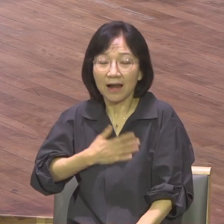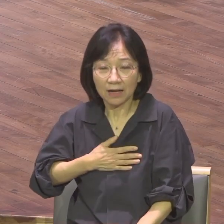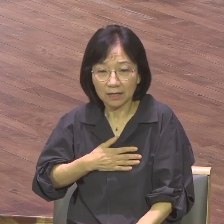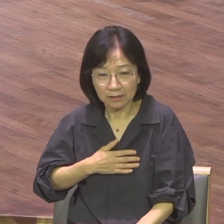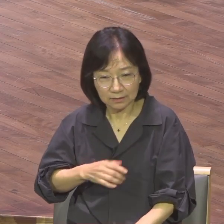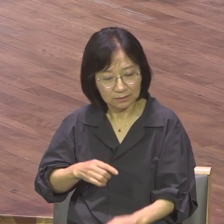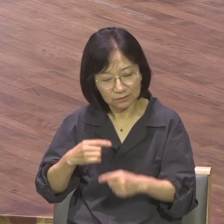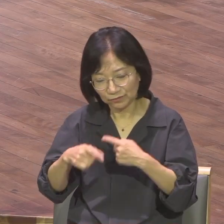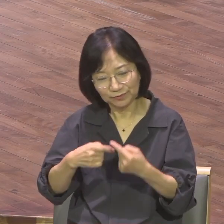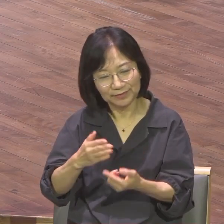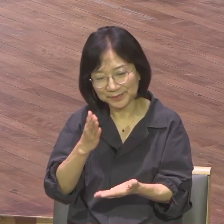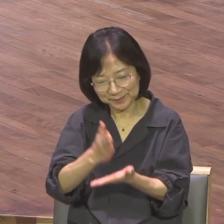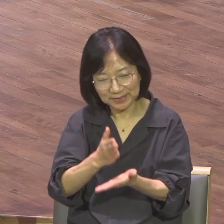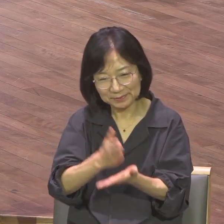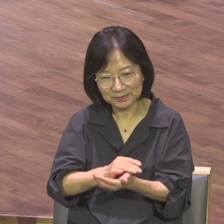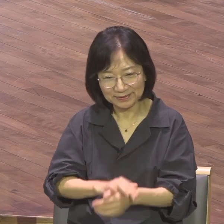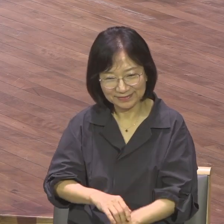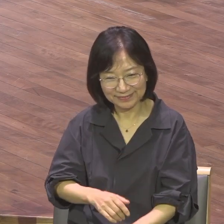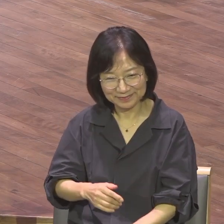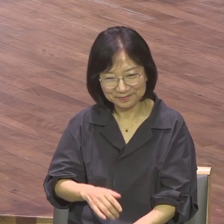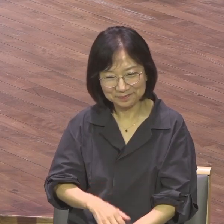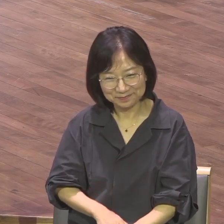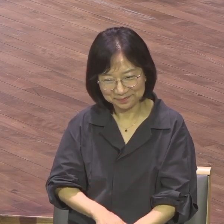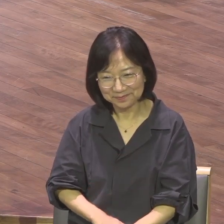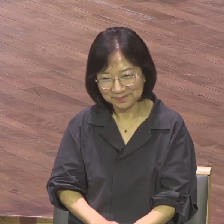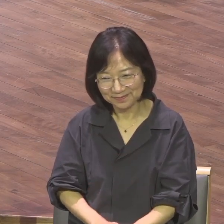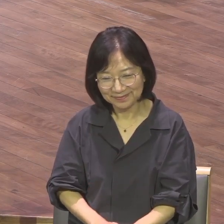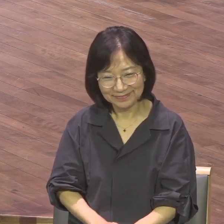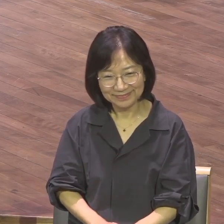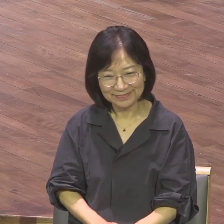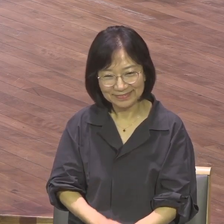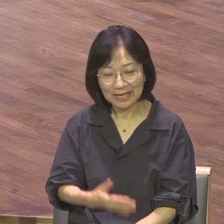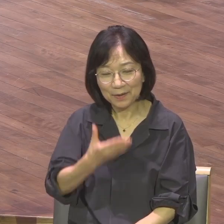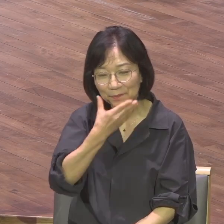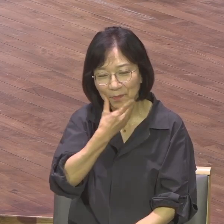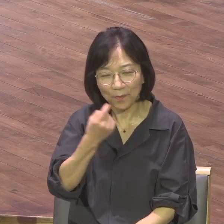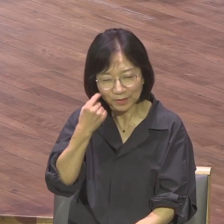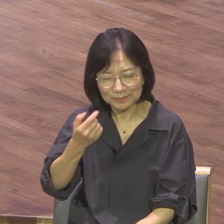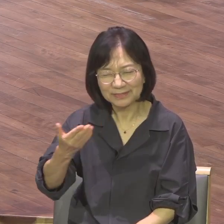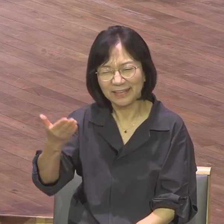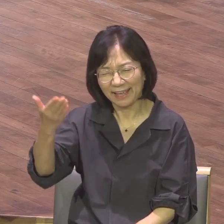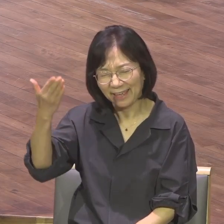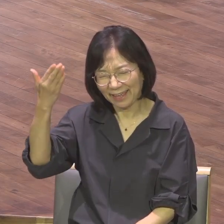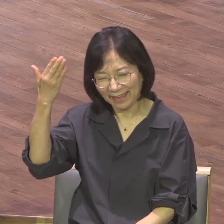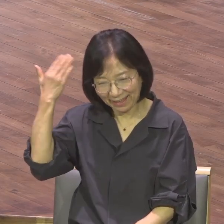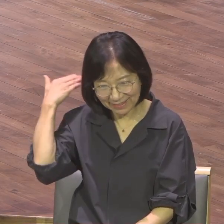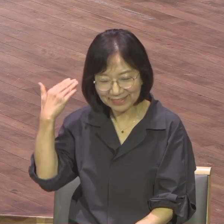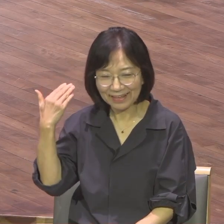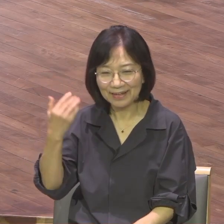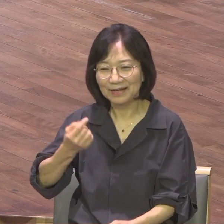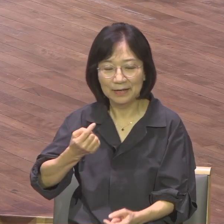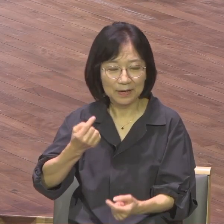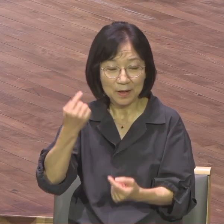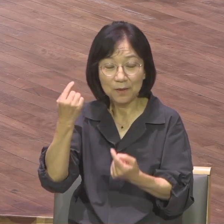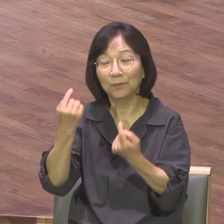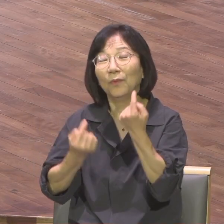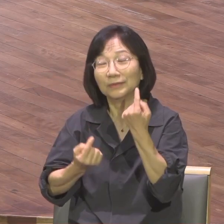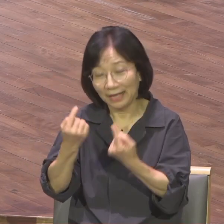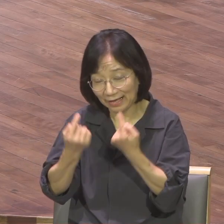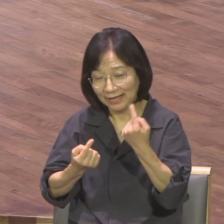늘 과거에만 머물러 있는 복음인 거예요 과거에만 머물러 있어요 물론 과거의 복음 중요하죠 이 복음 어떻게 깨닫고 중요합니다